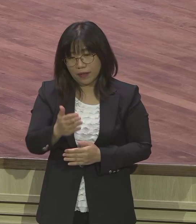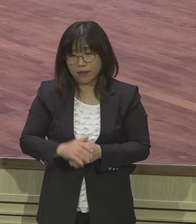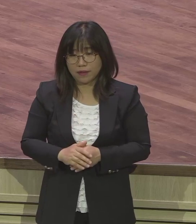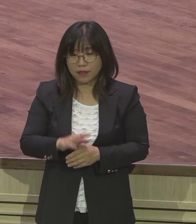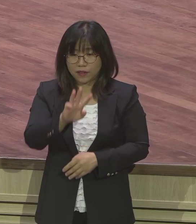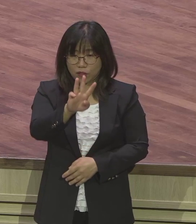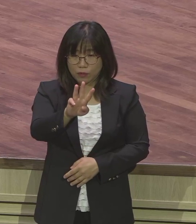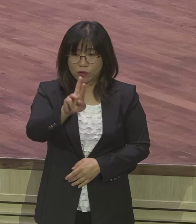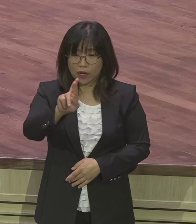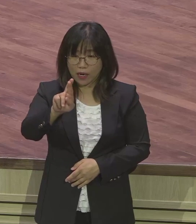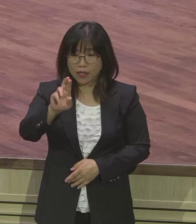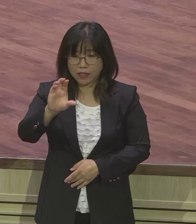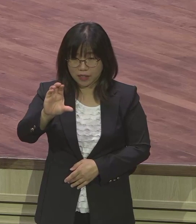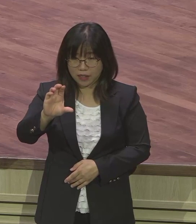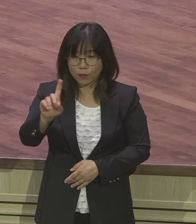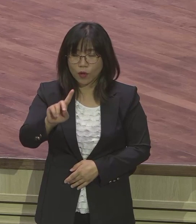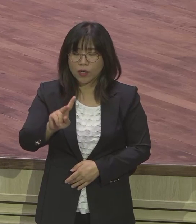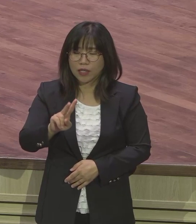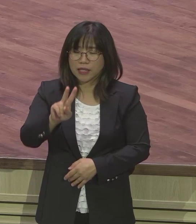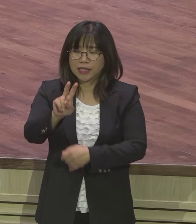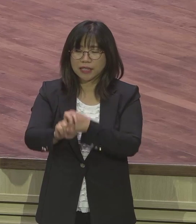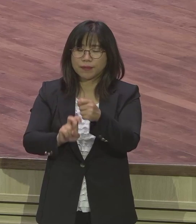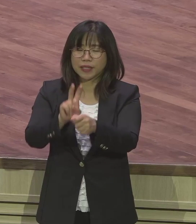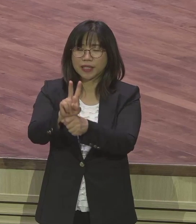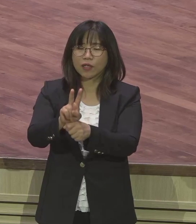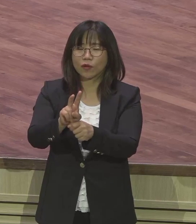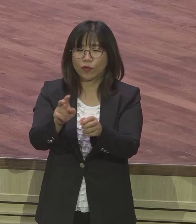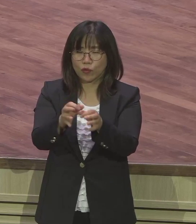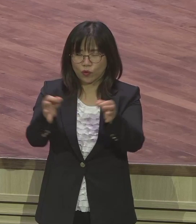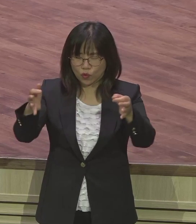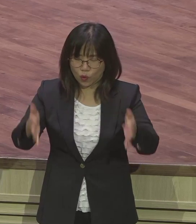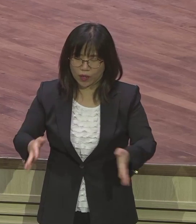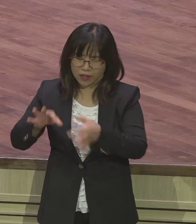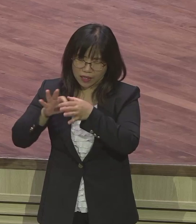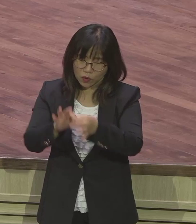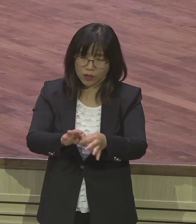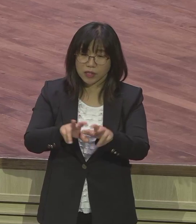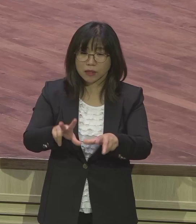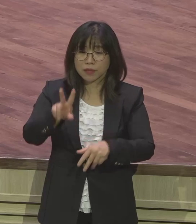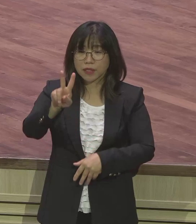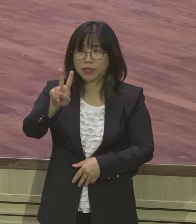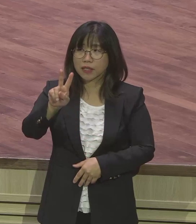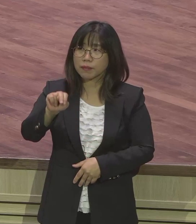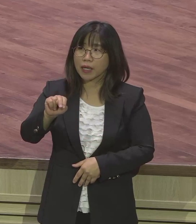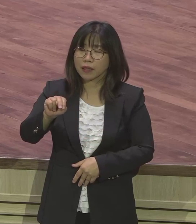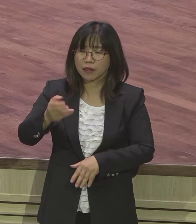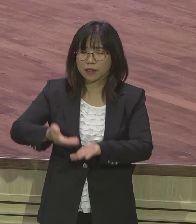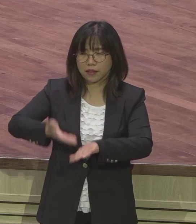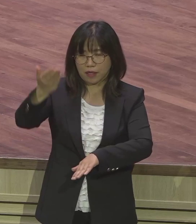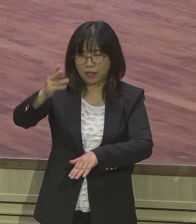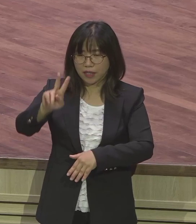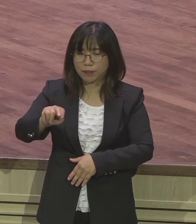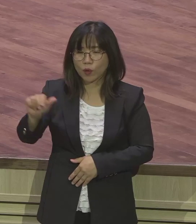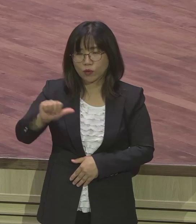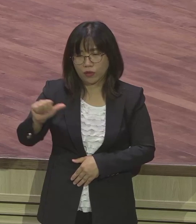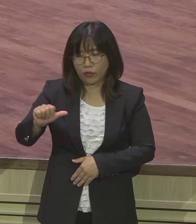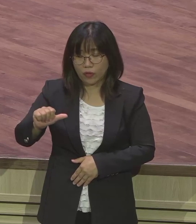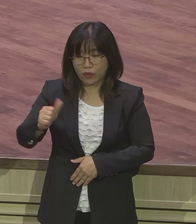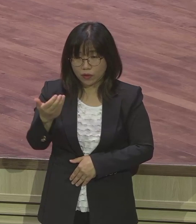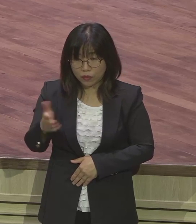2만 5천명 왔어요 2만 2만명이 넘어 사고 하나 났습니까 문제 하나 생겼습니까 22년 동안